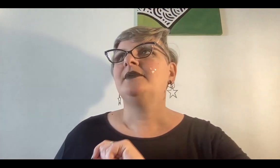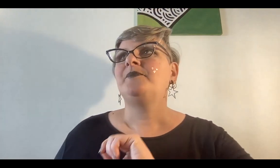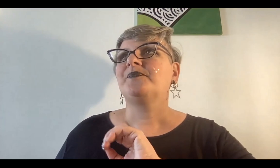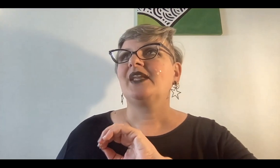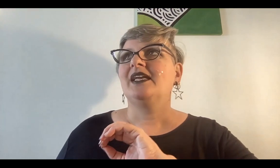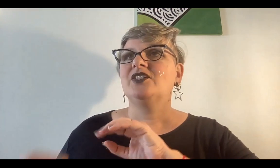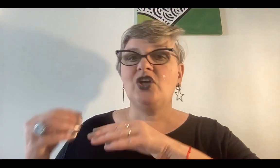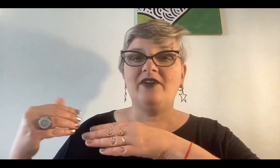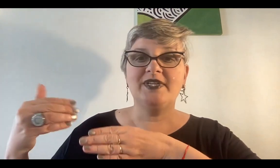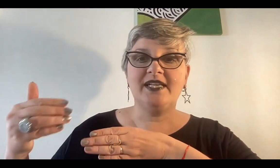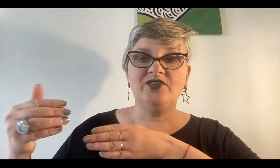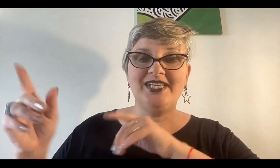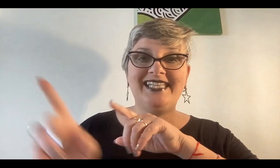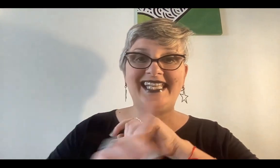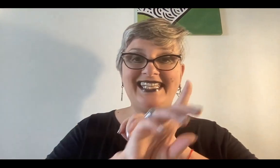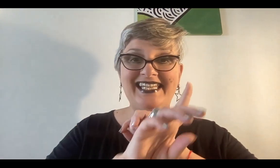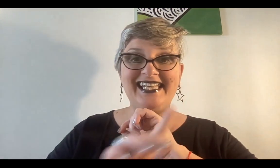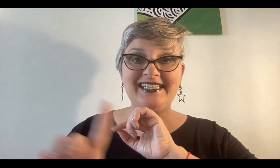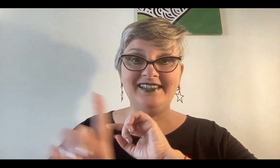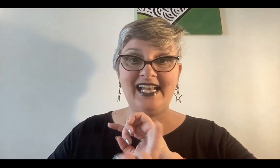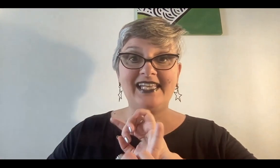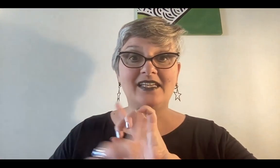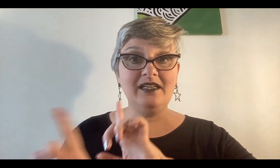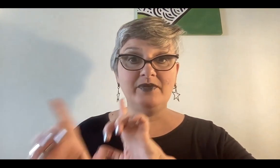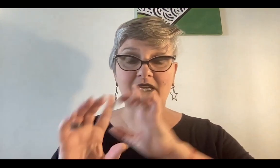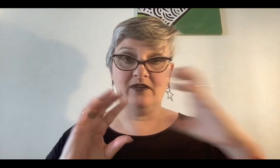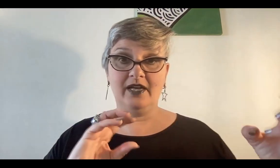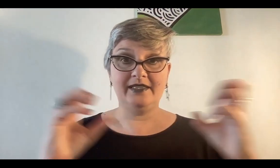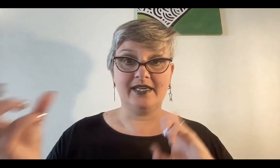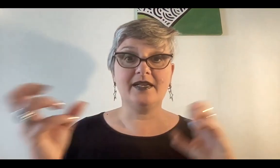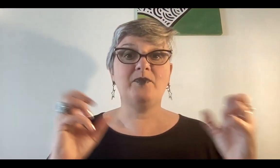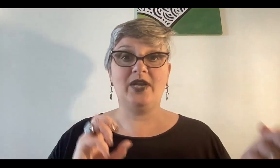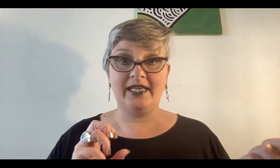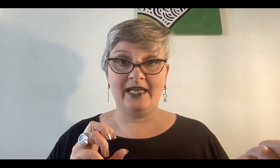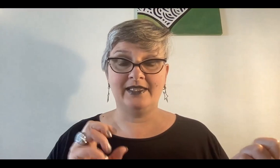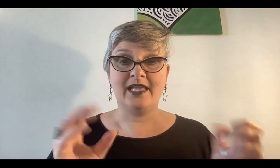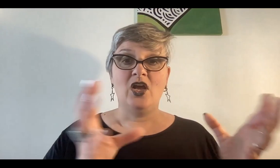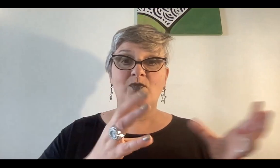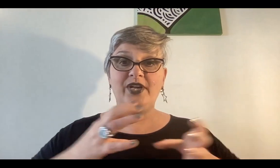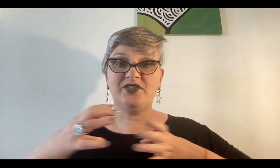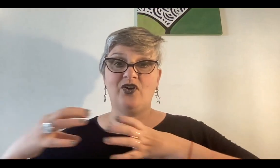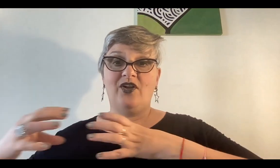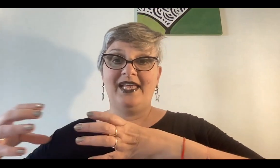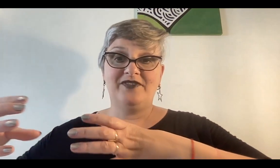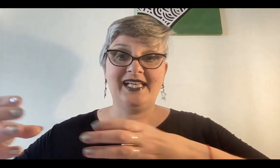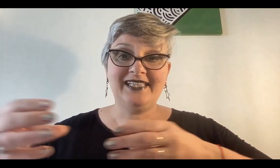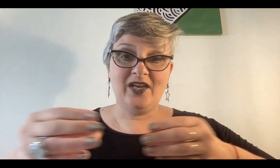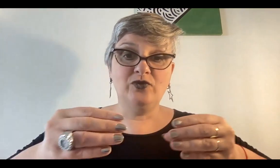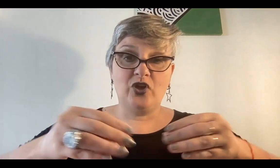Entonces, sos la fuerza consciente que tiene que tender al equilibrio entre esas polaridades. Por eso, fíjate que justo